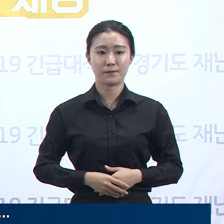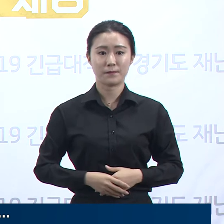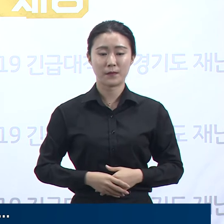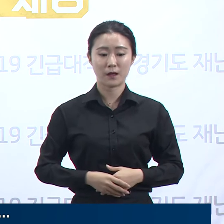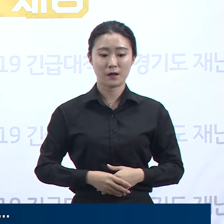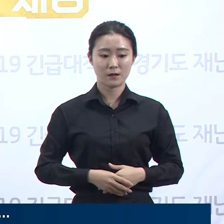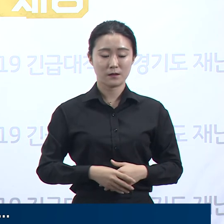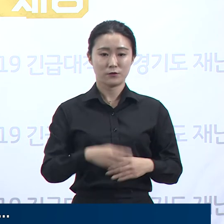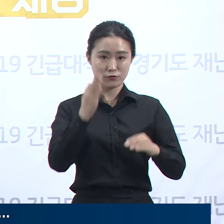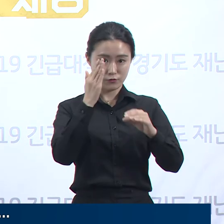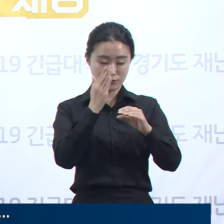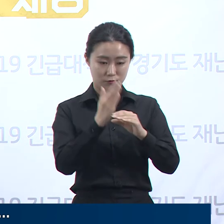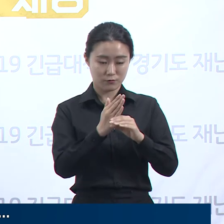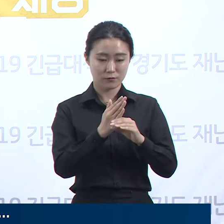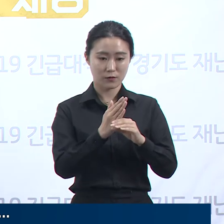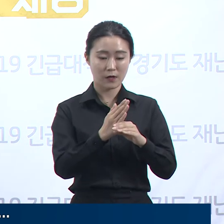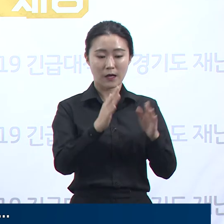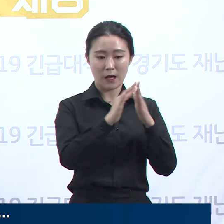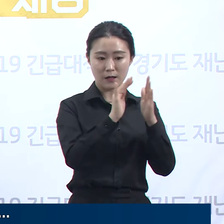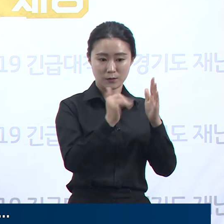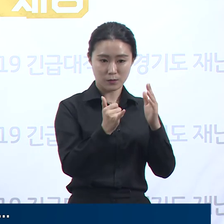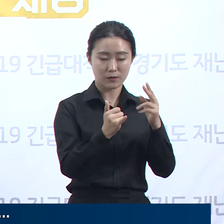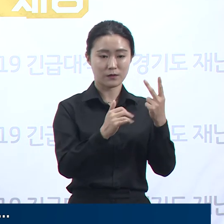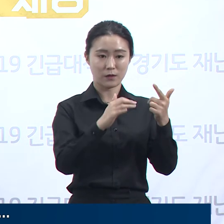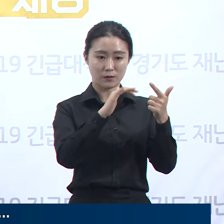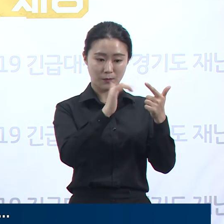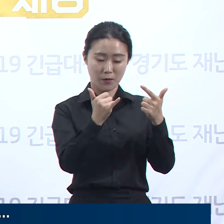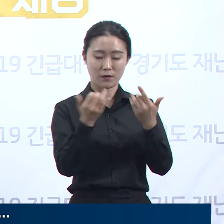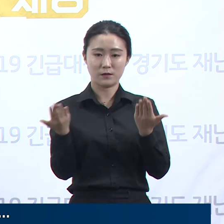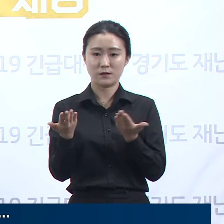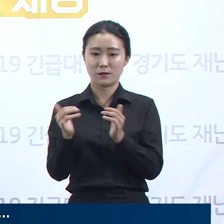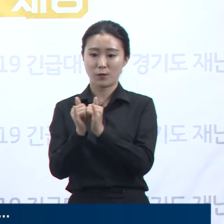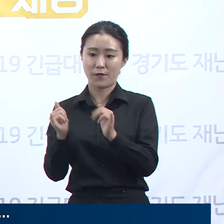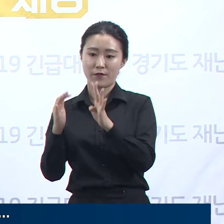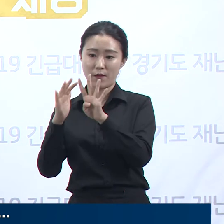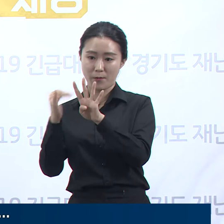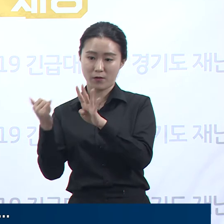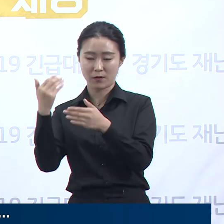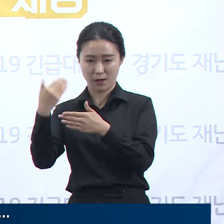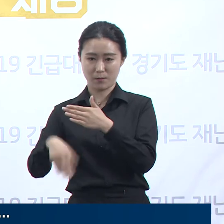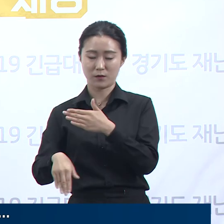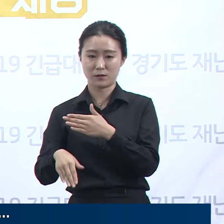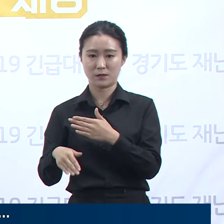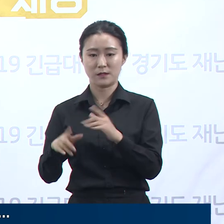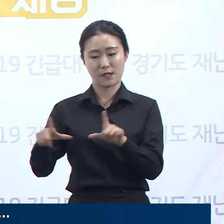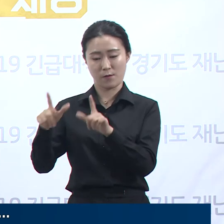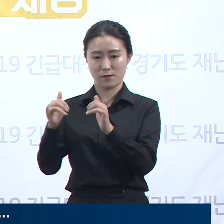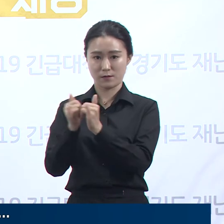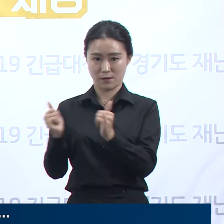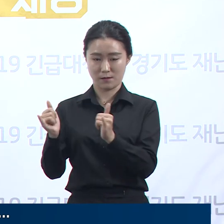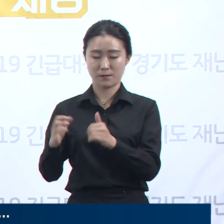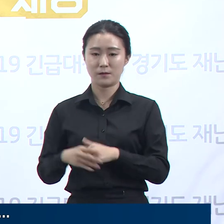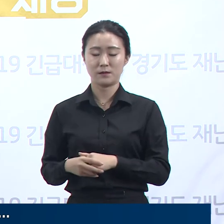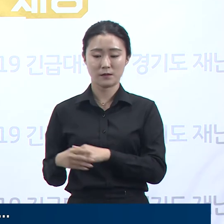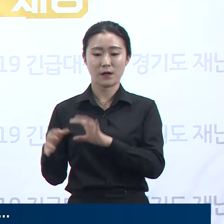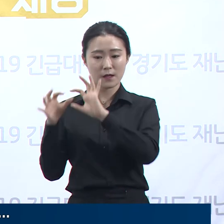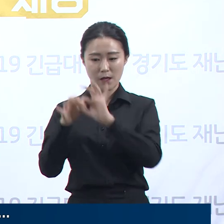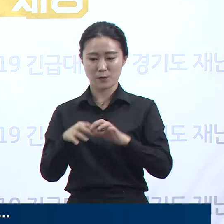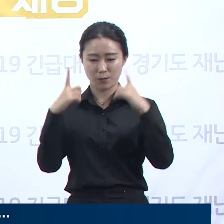12명, 가족이 6명, 직원이 4명으로 이들에 대한 역학조사를 진행하며 상황을 지속 모니터링 중입니다.